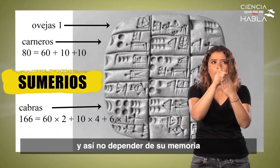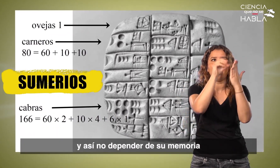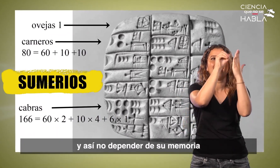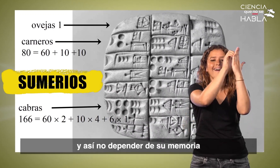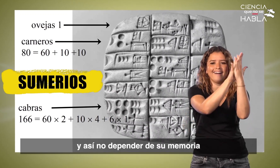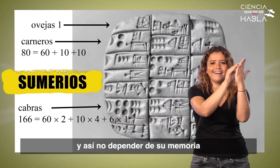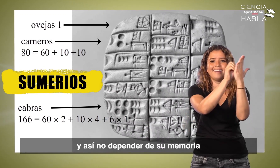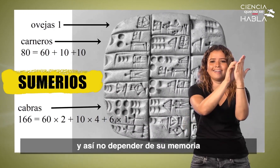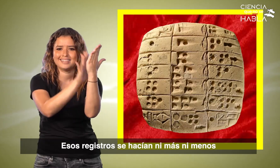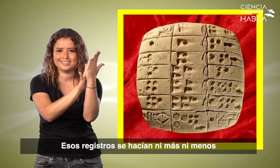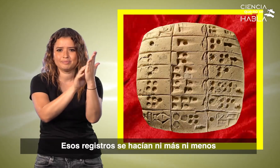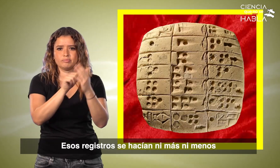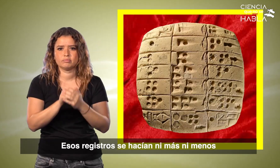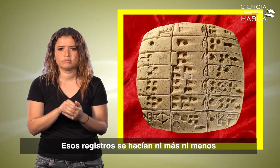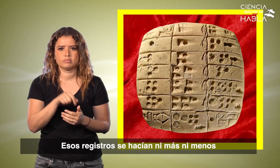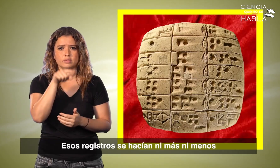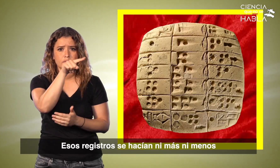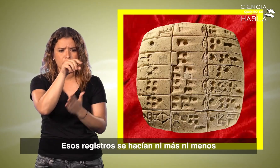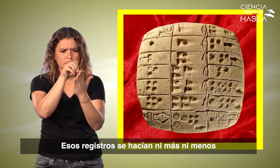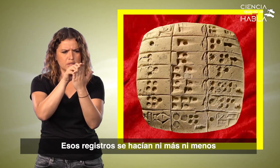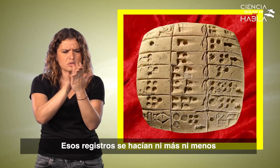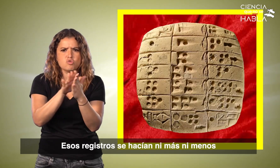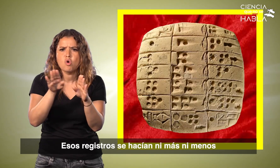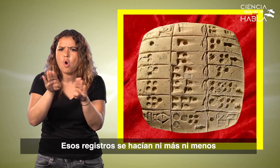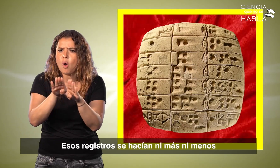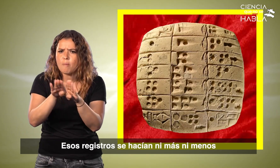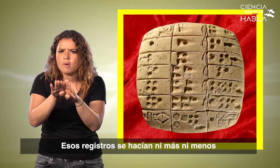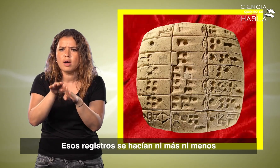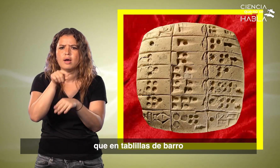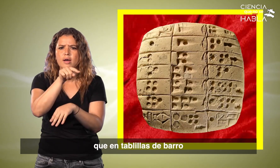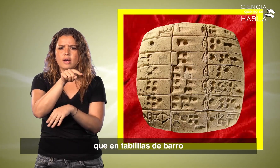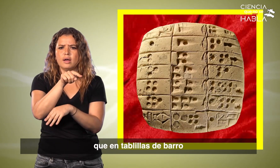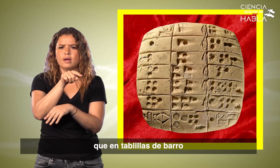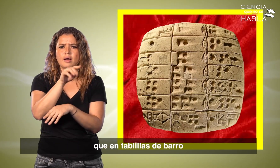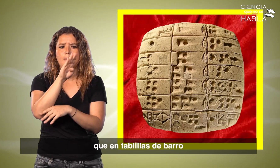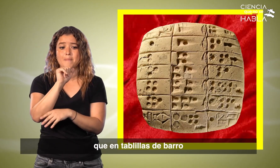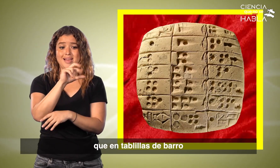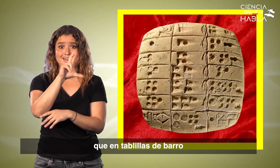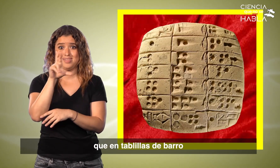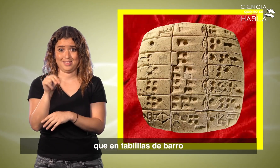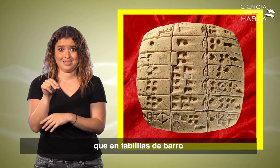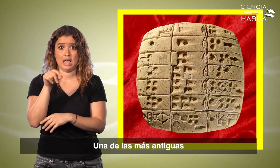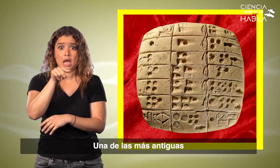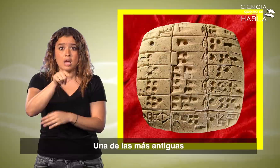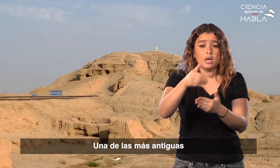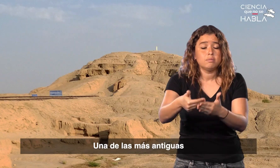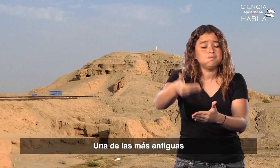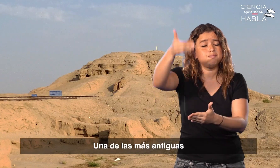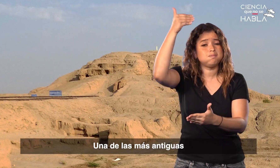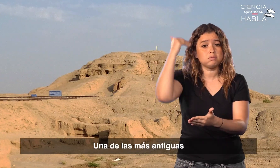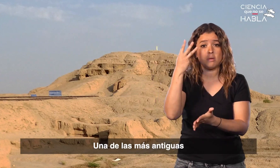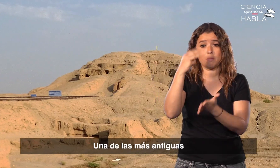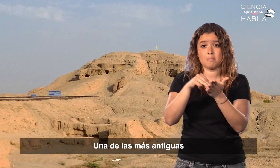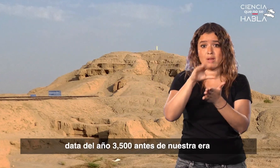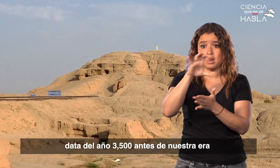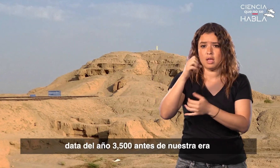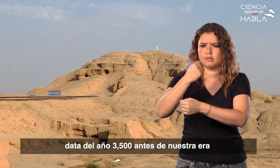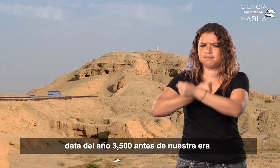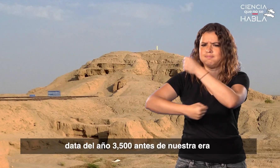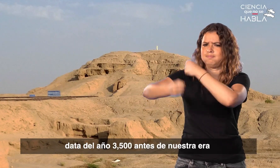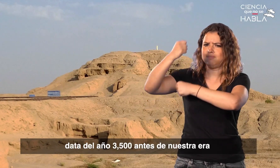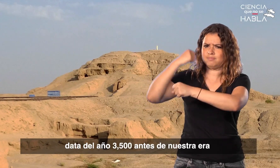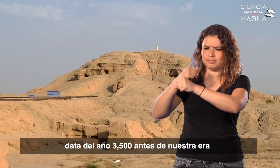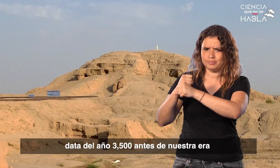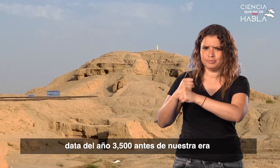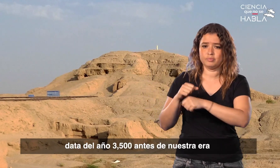su memoria. Esos registros se hacían ni más ni menos que en tablillas de barro. Una de las más antiguas data